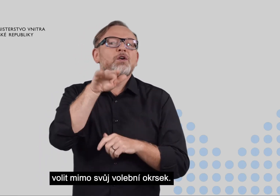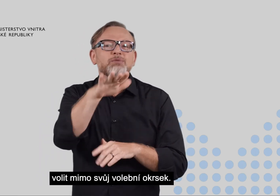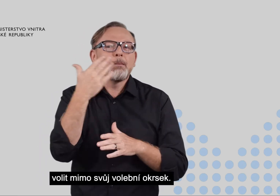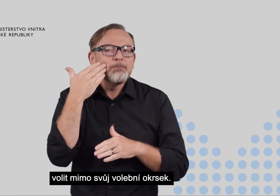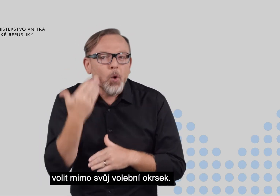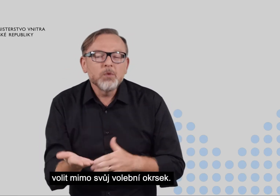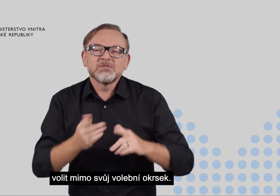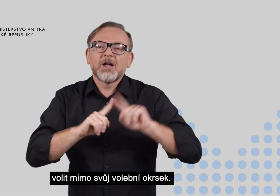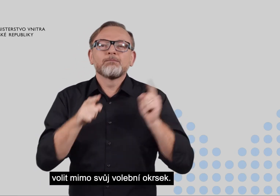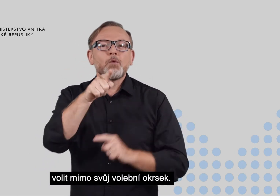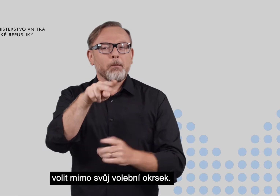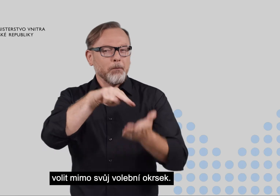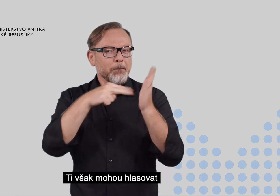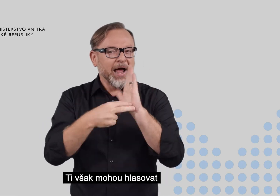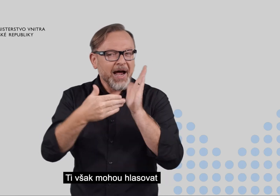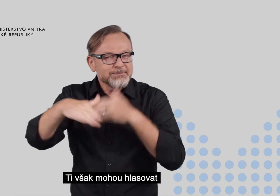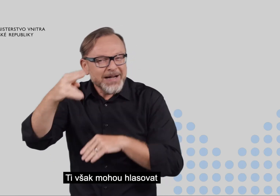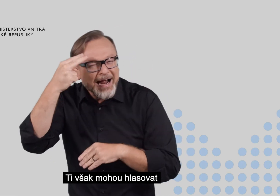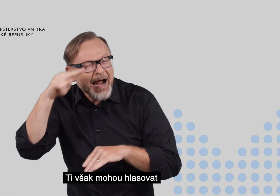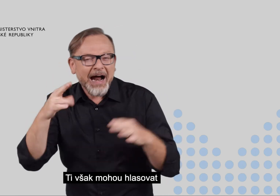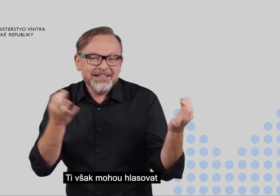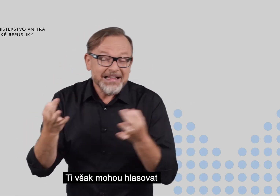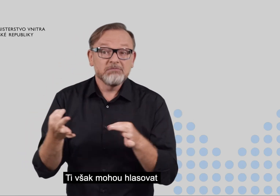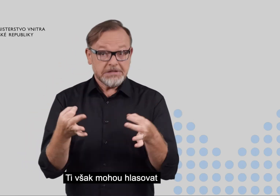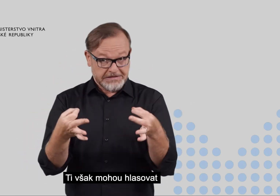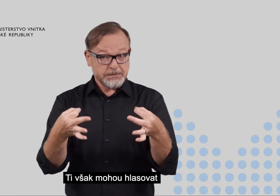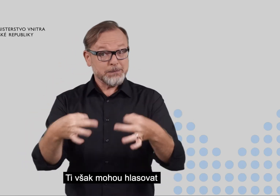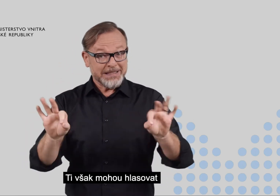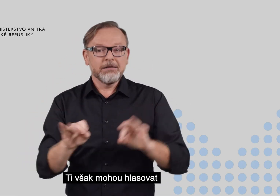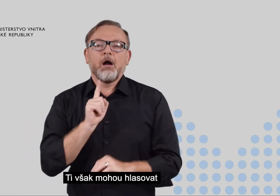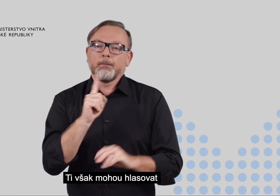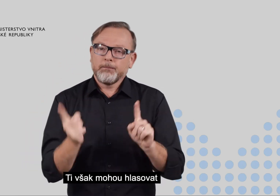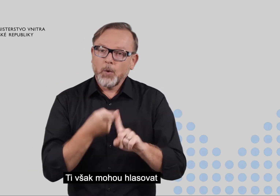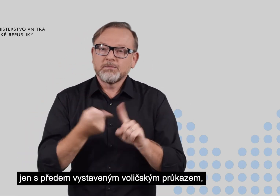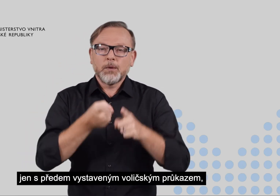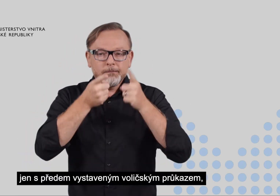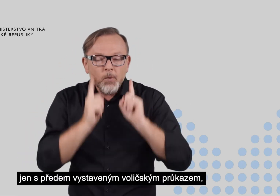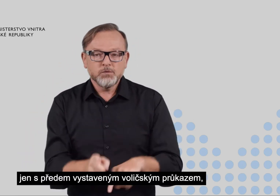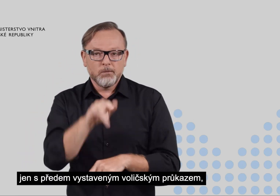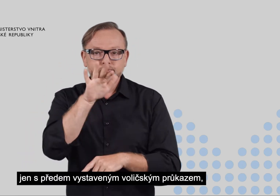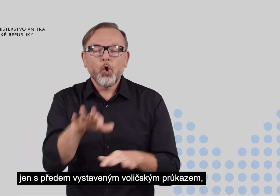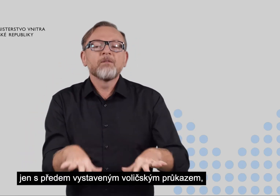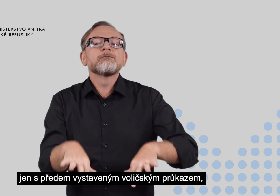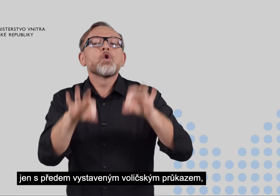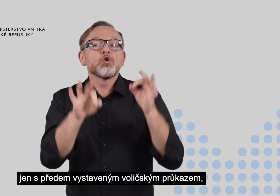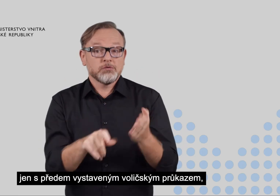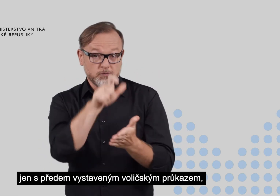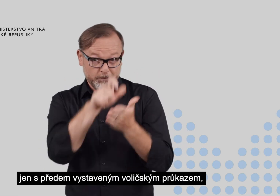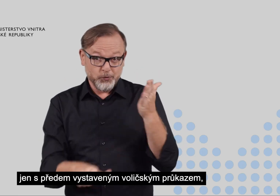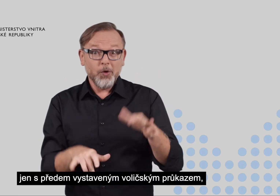Tito voliči však mohou hlasovat jen s předem vystaveným voličským průkazem. O voličském průkazu se